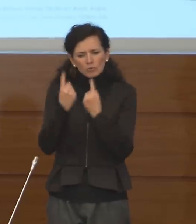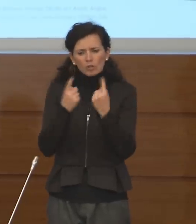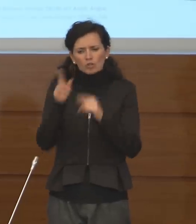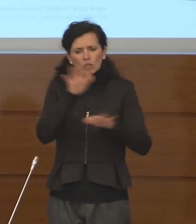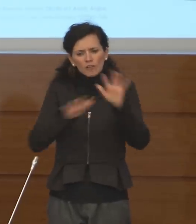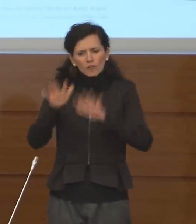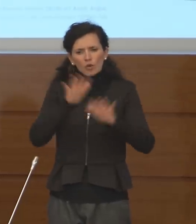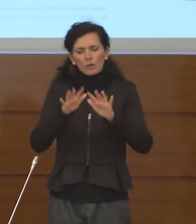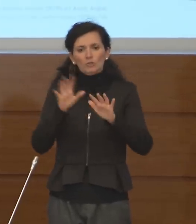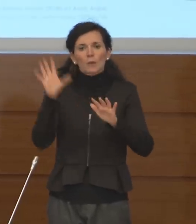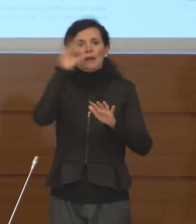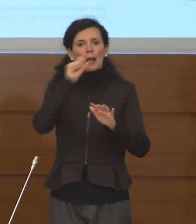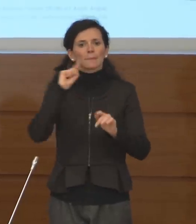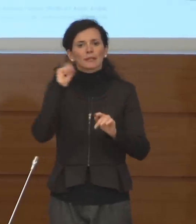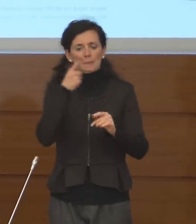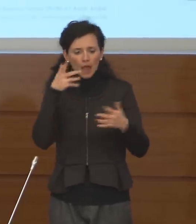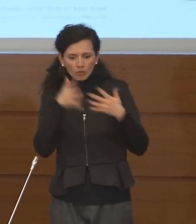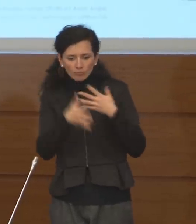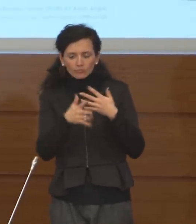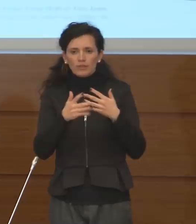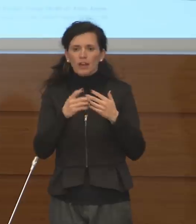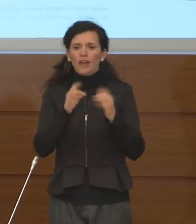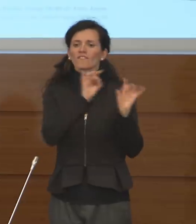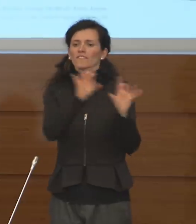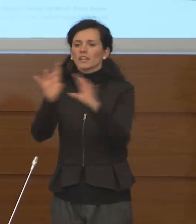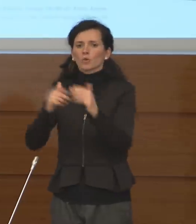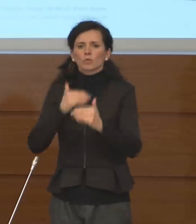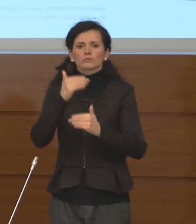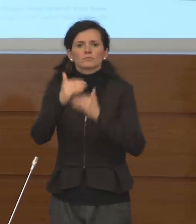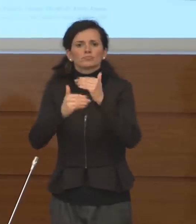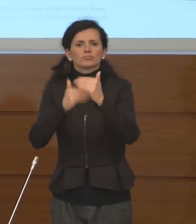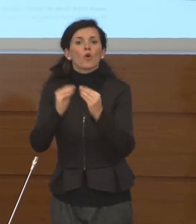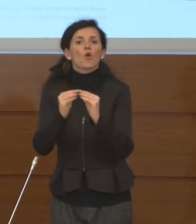del virus e la situazione in atto.